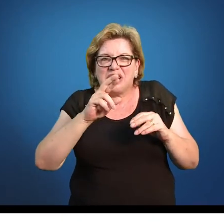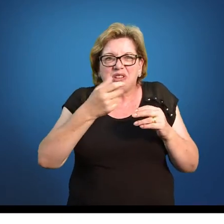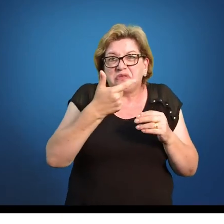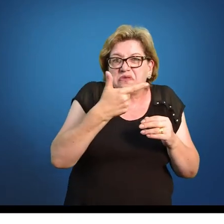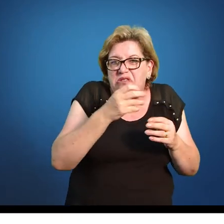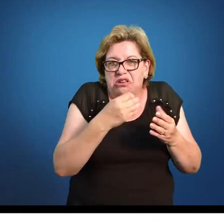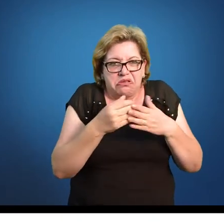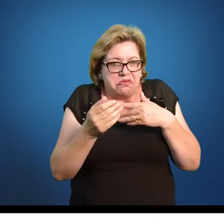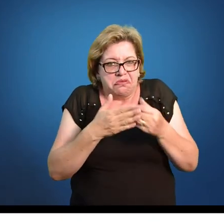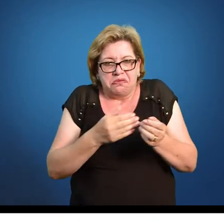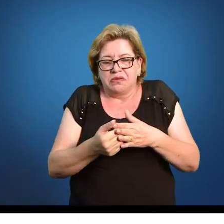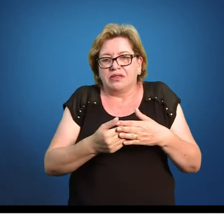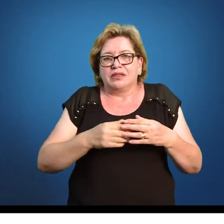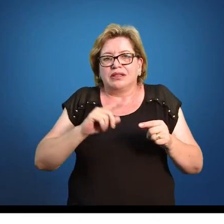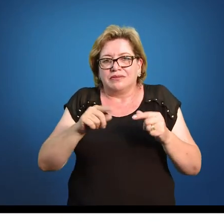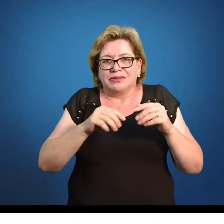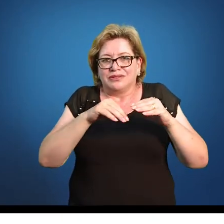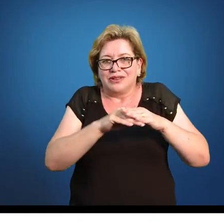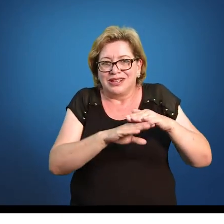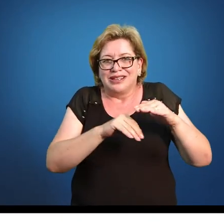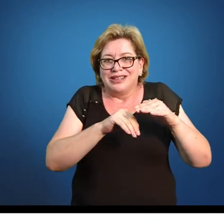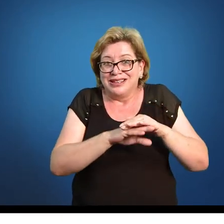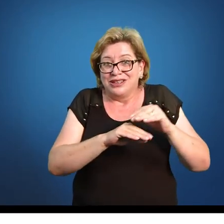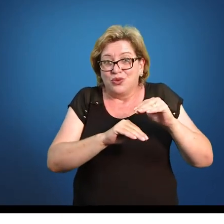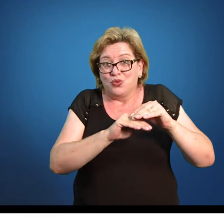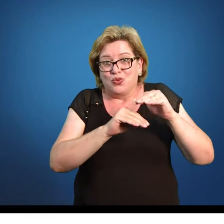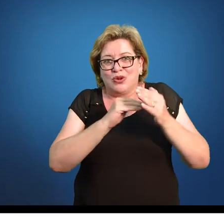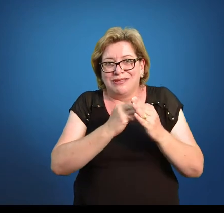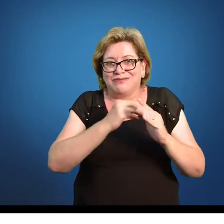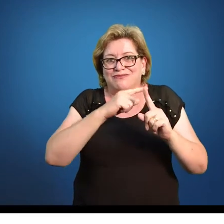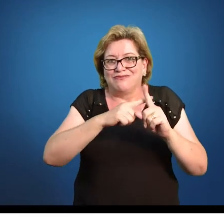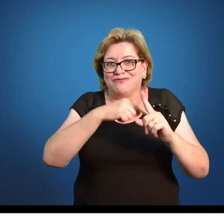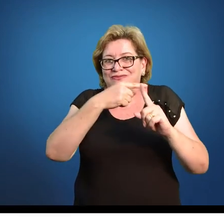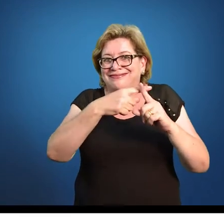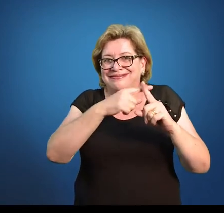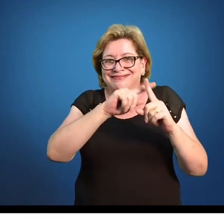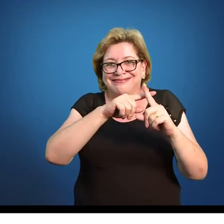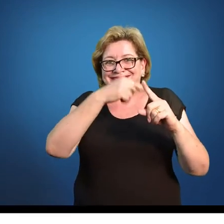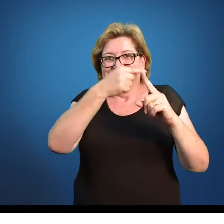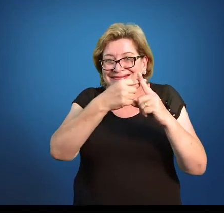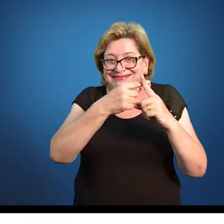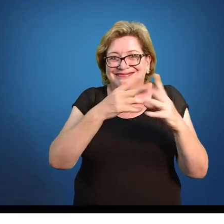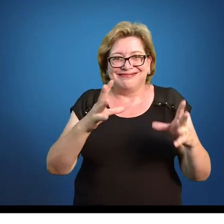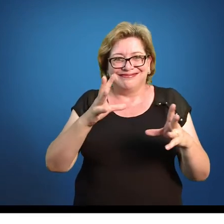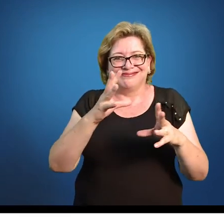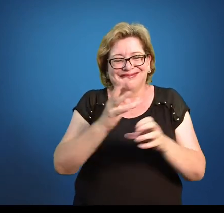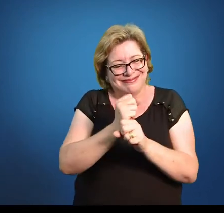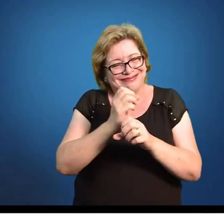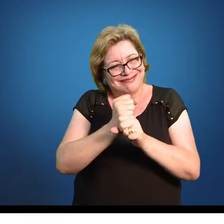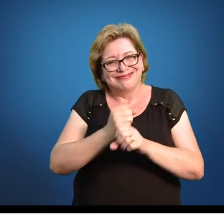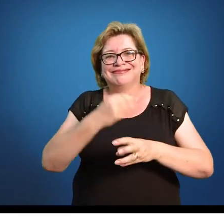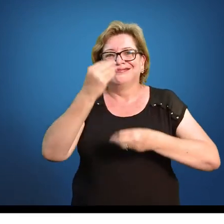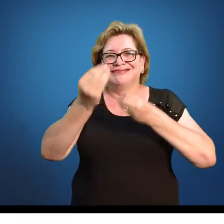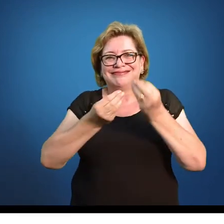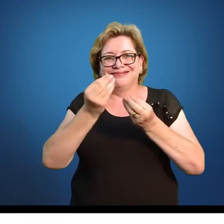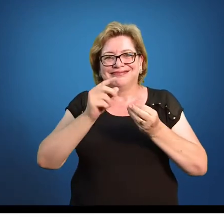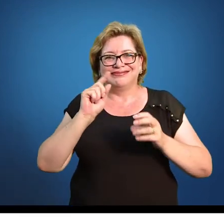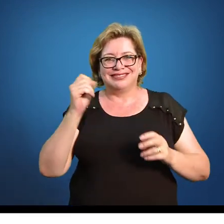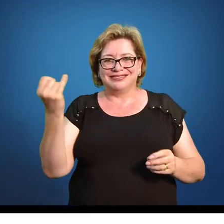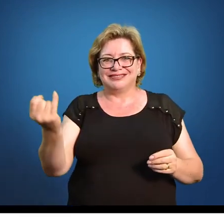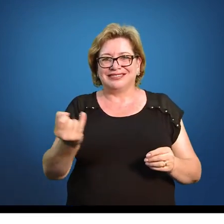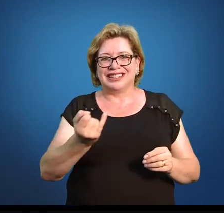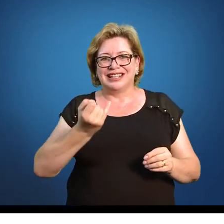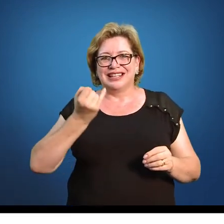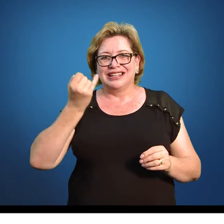$30, quanto você quiser. A partir daquele valor, tudo aquilo que você vai colocando lá, ele vai acumulando o que já tinha e vai aumentando. Então, uma coisa interessante,